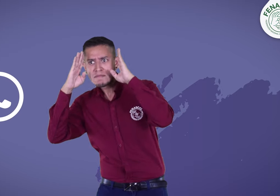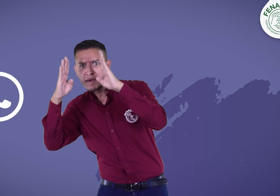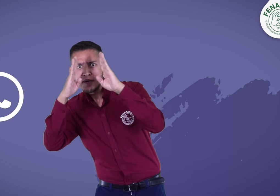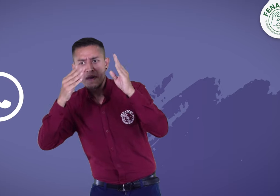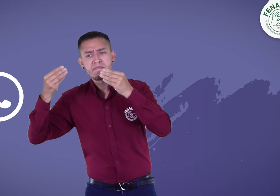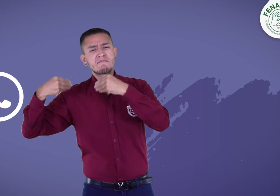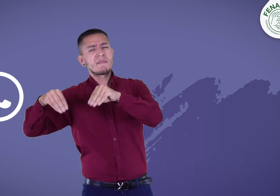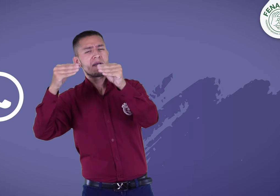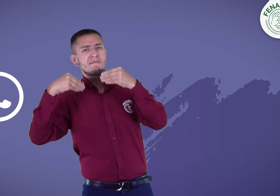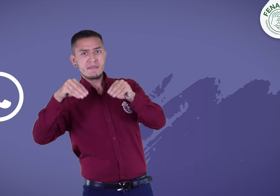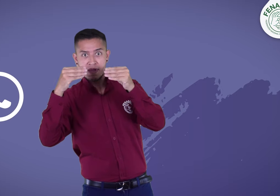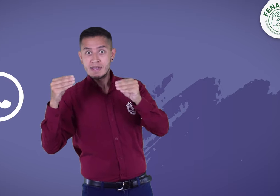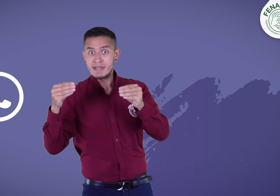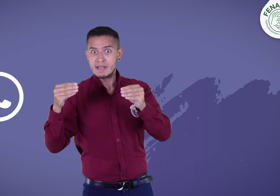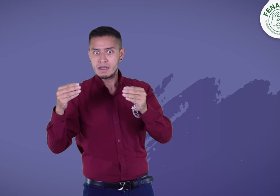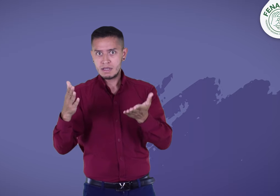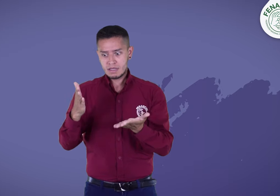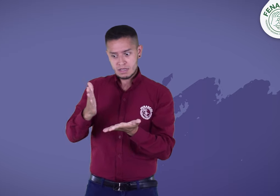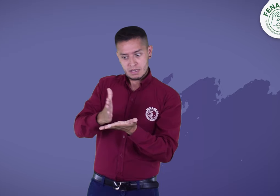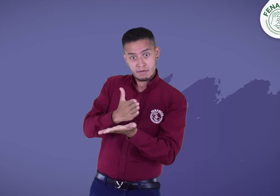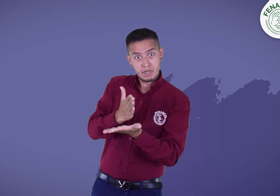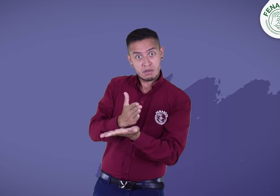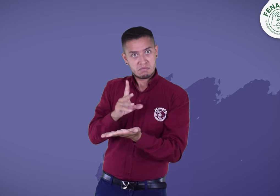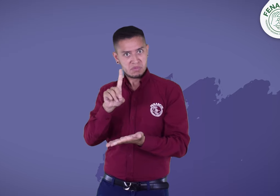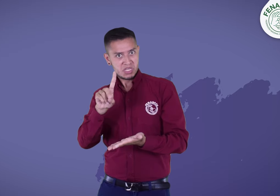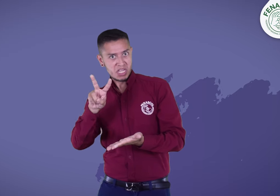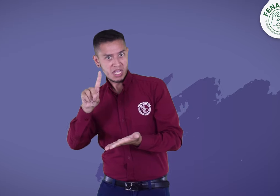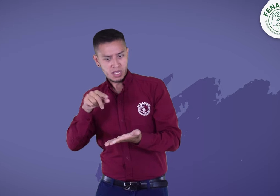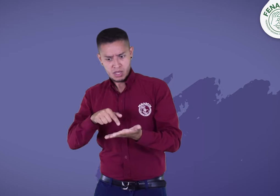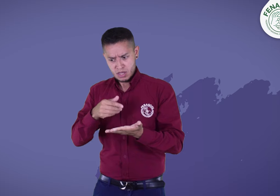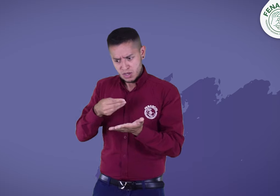A continuación, te contaré cómo puedes adquirir este material.